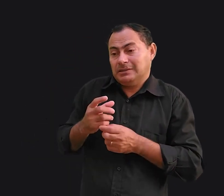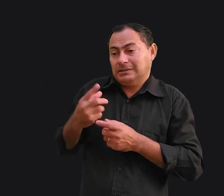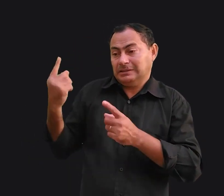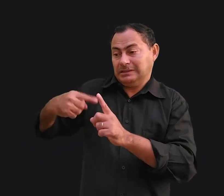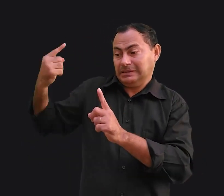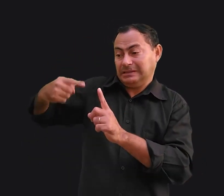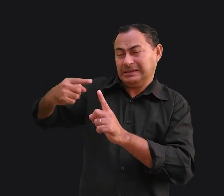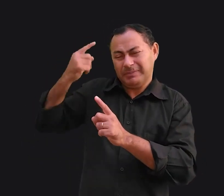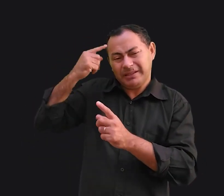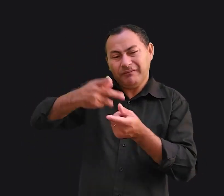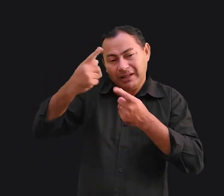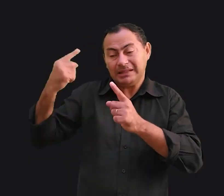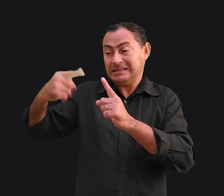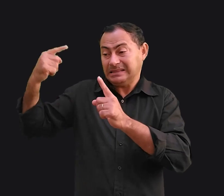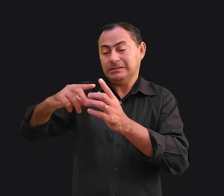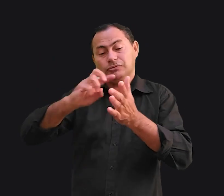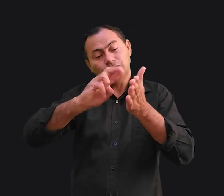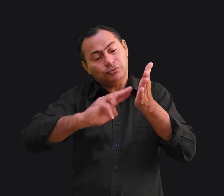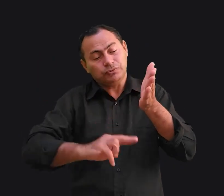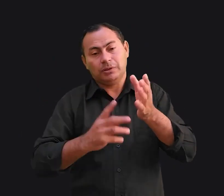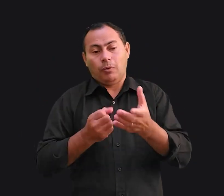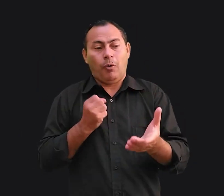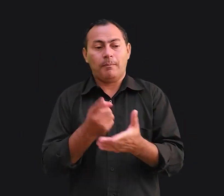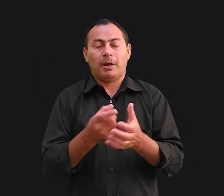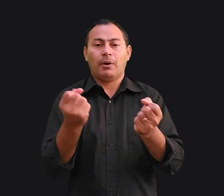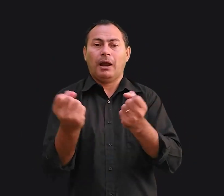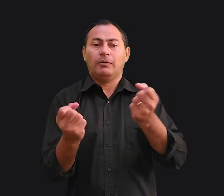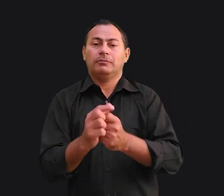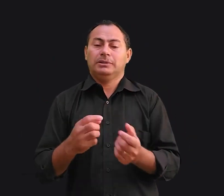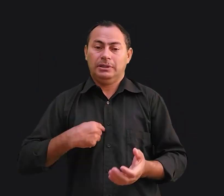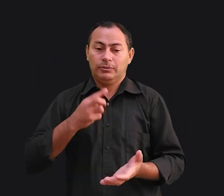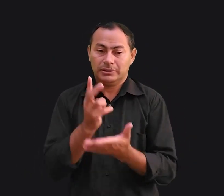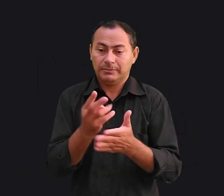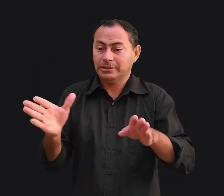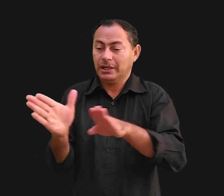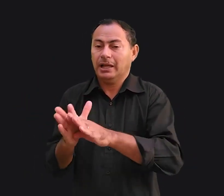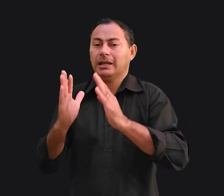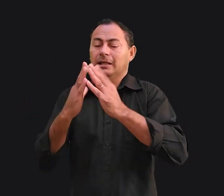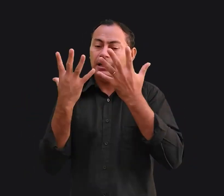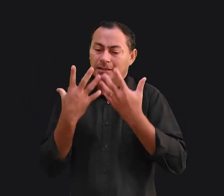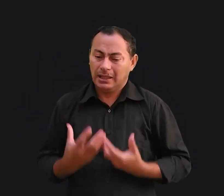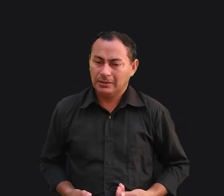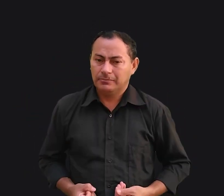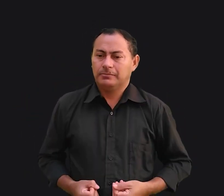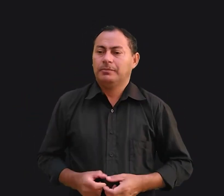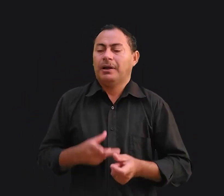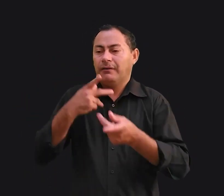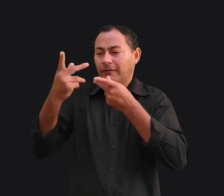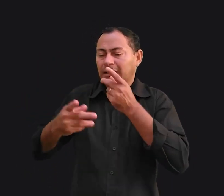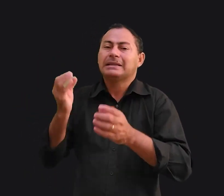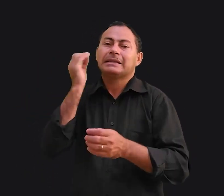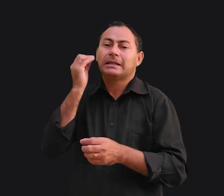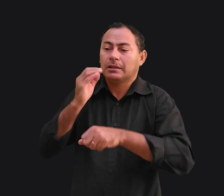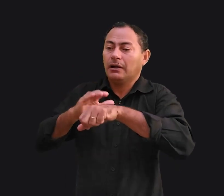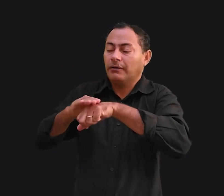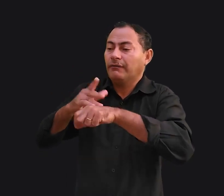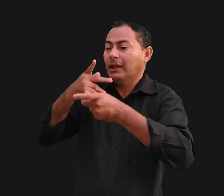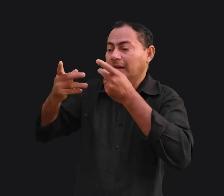dando uma lista enorme de razões para eu não comprar o carro. E eu sempre chegava em casa cansado demais para ficar tentando convencê-la.